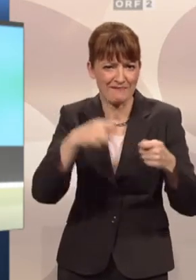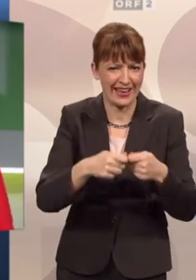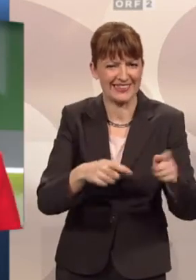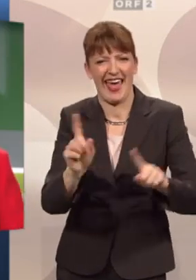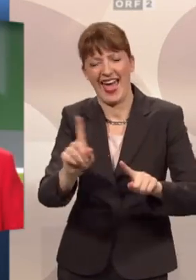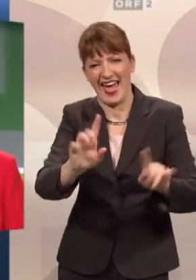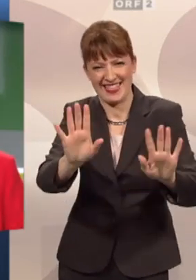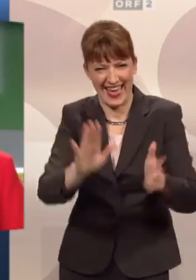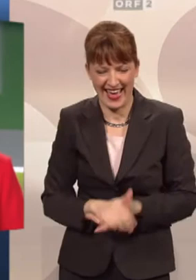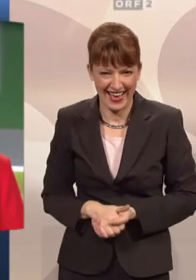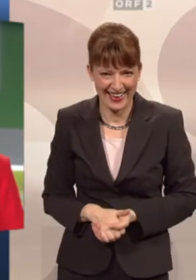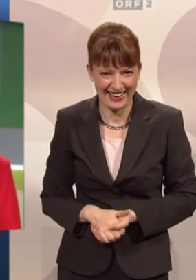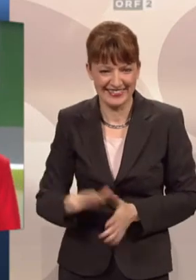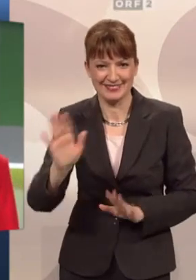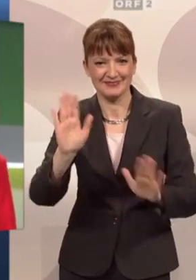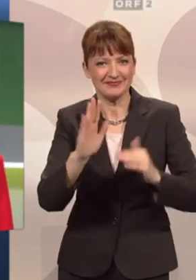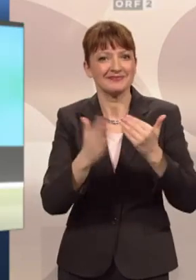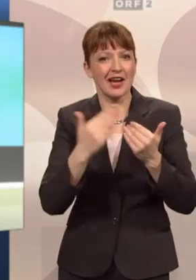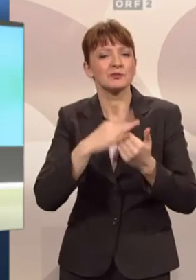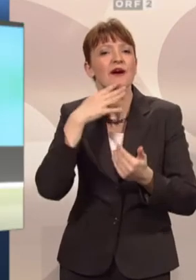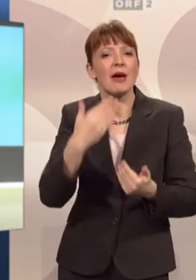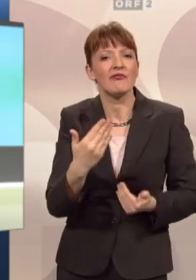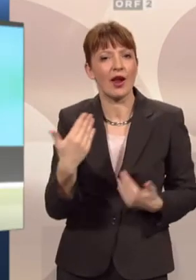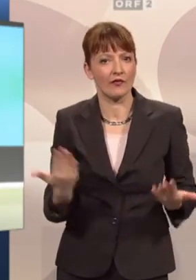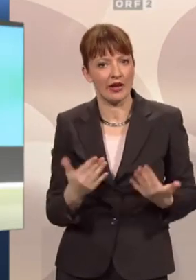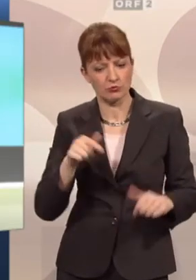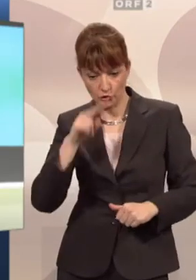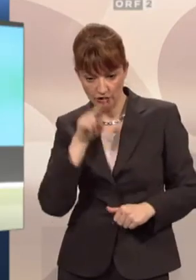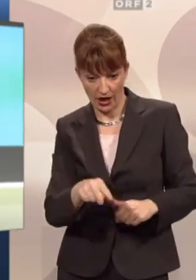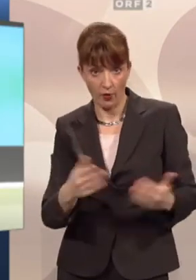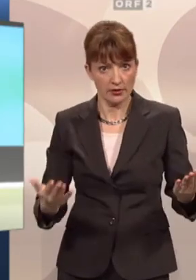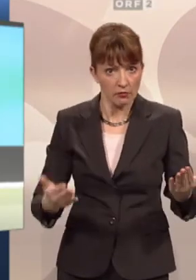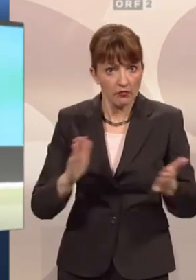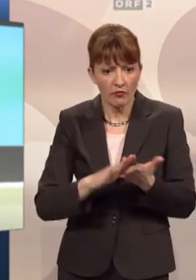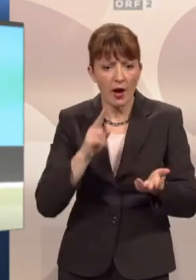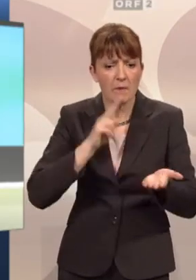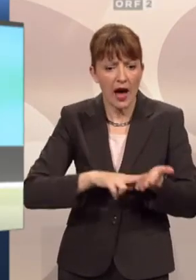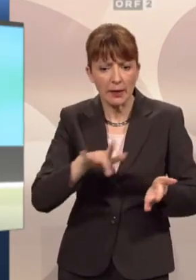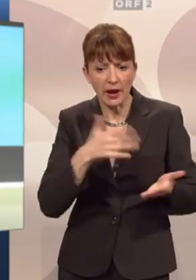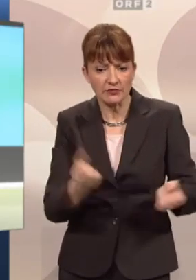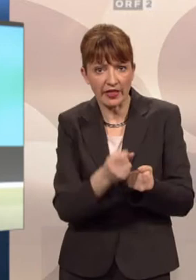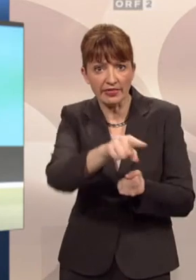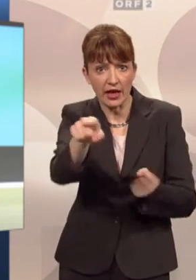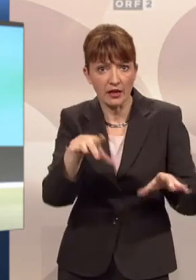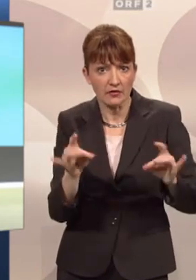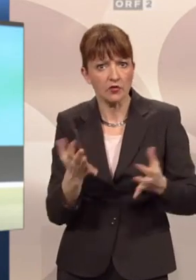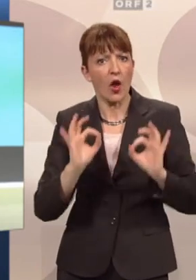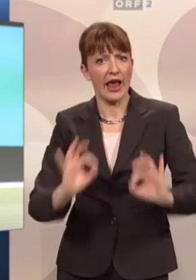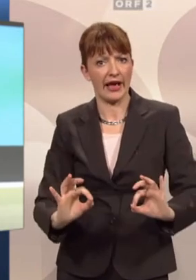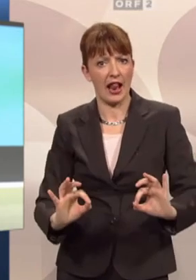also sagen Sie mal. Der Tipp wäre, entweder zu schauen, ob man sonst irgendwo einen Parkplatz findet. Das ist einmal ganz legal, denn dort, er kann ja